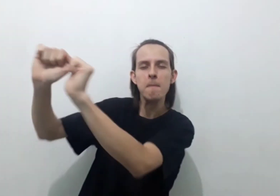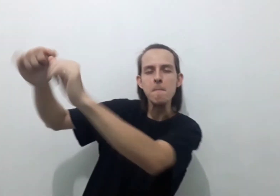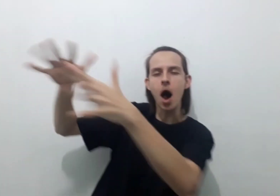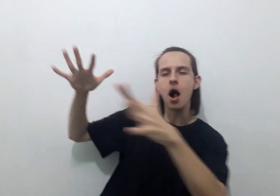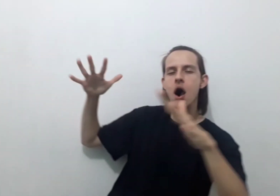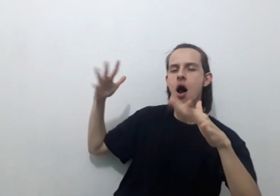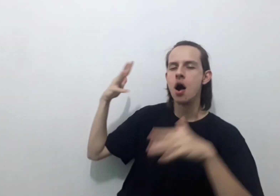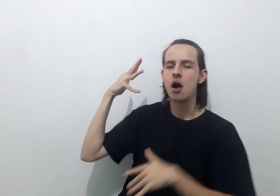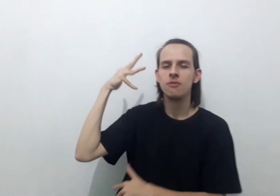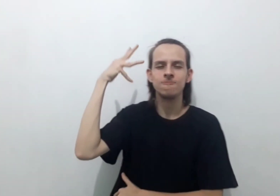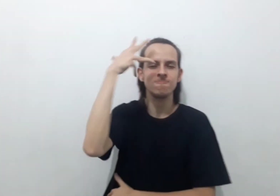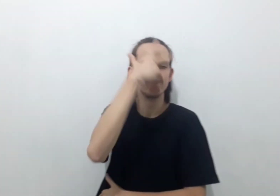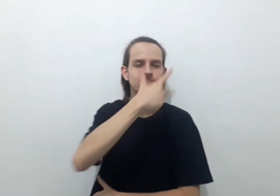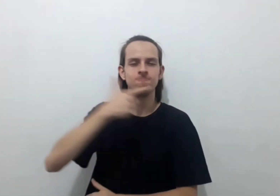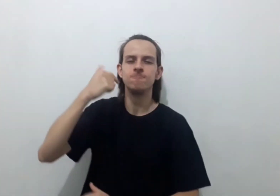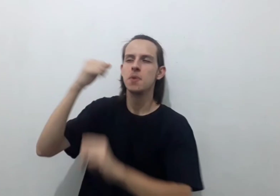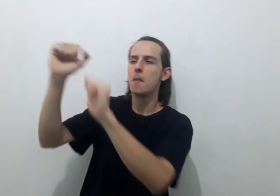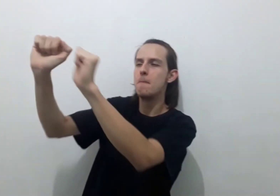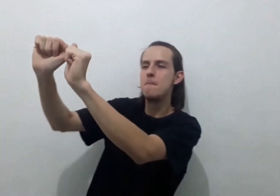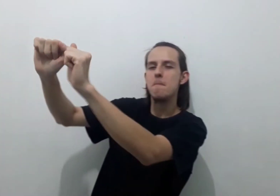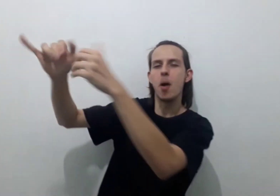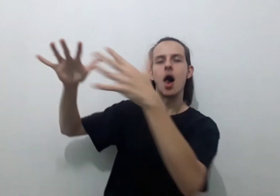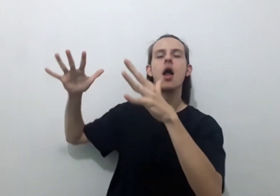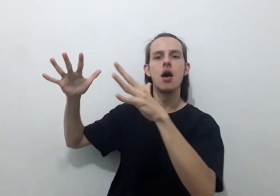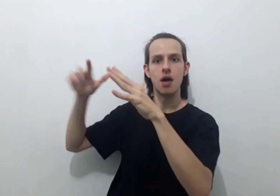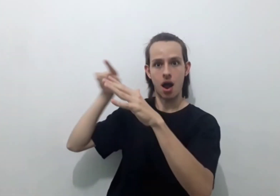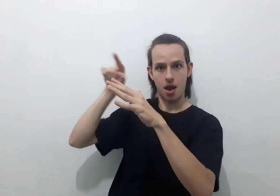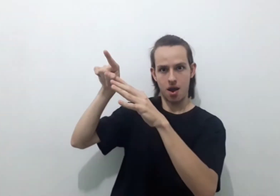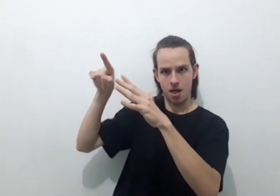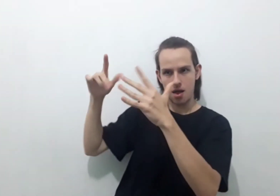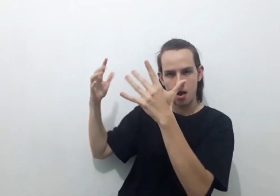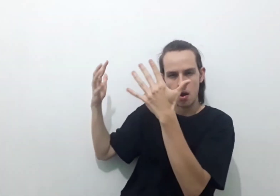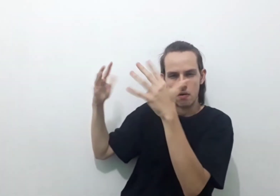Pois o esplendor que dela irradia não se apaga